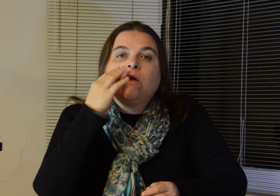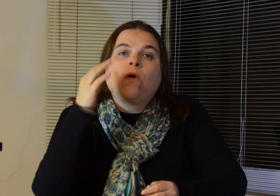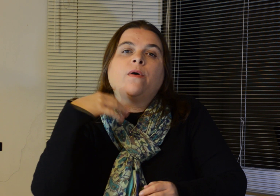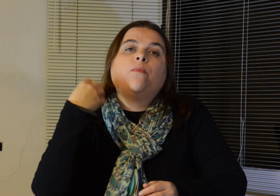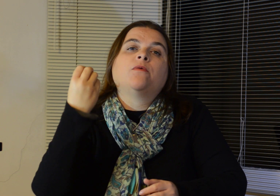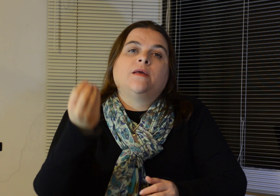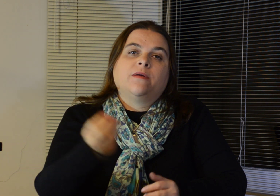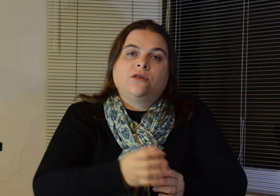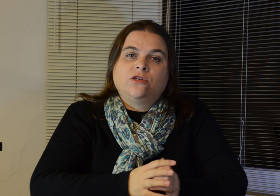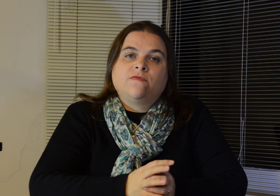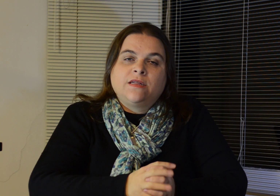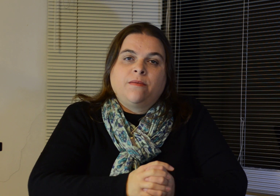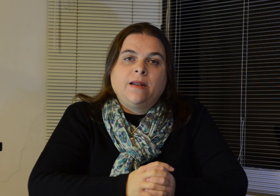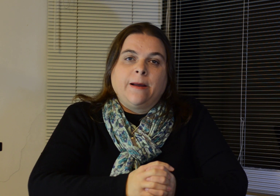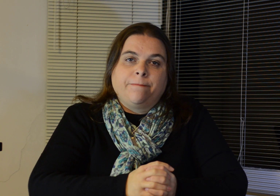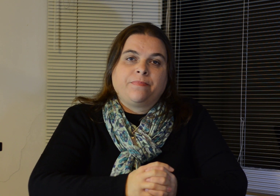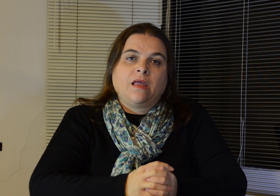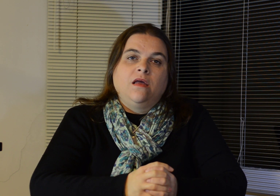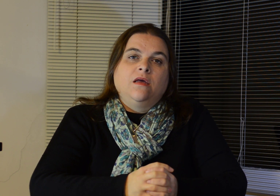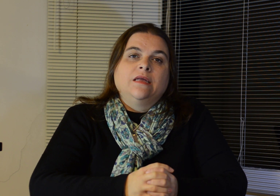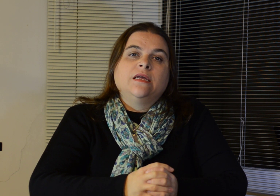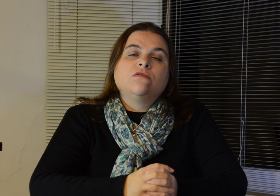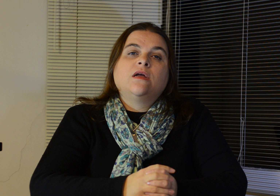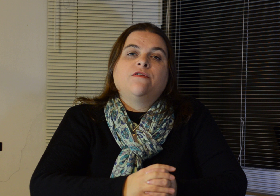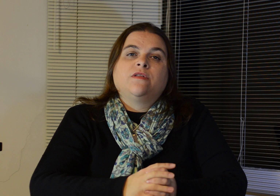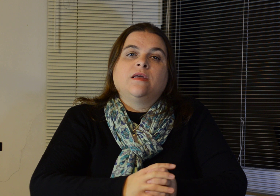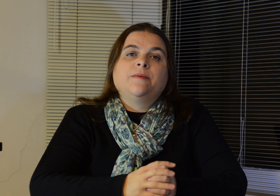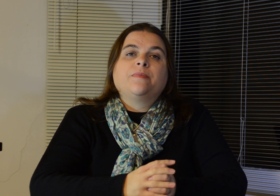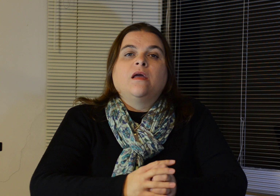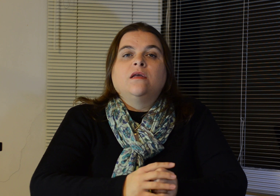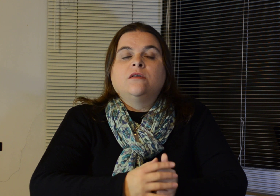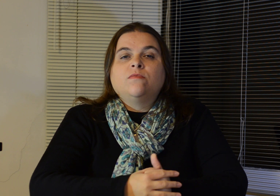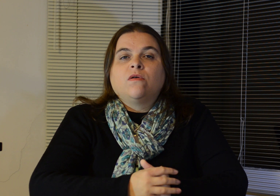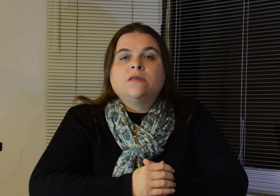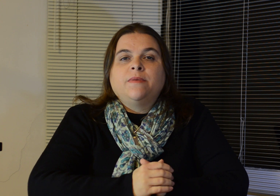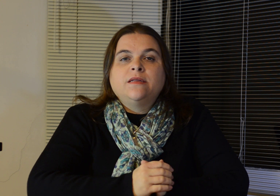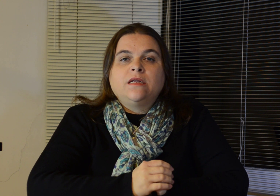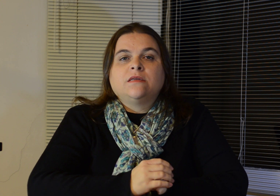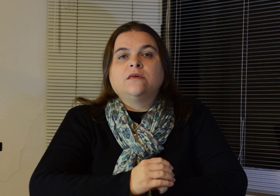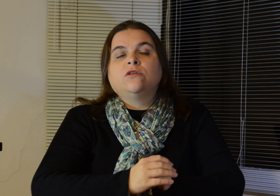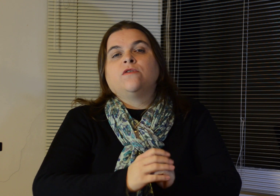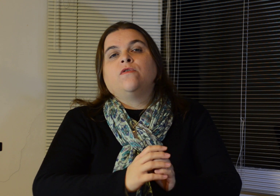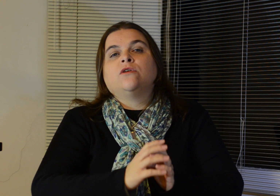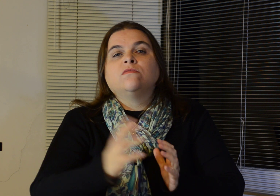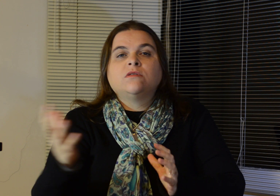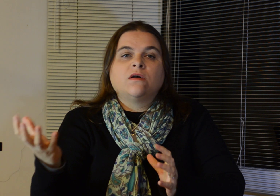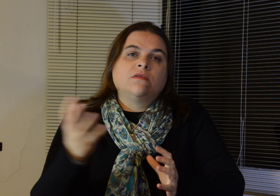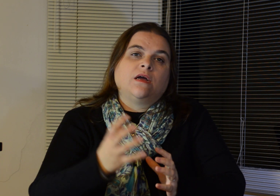qual é o problema que a gente vai trabalhar. Dentro da EFT, existe uma coisa bem interessante, que foi a junção da